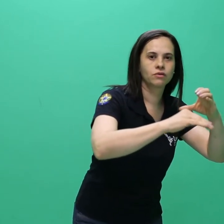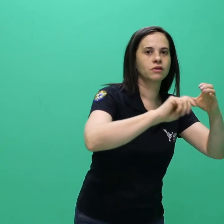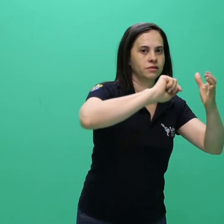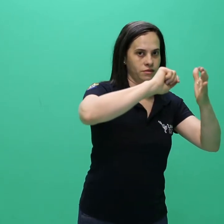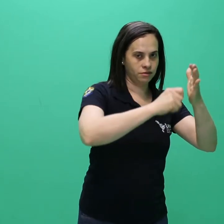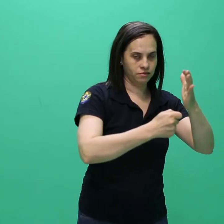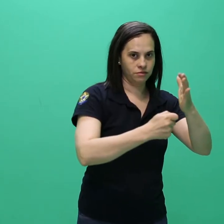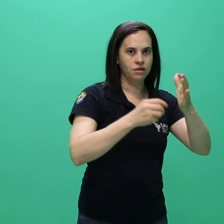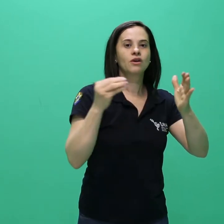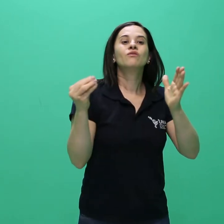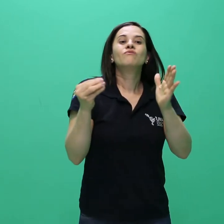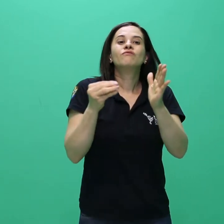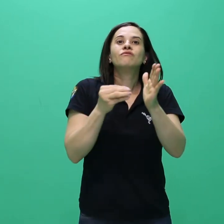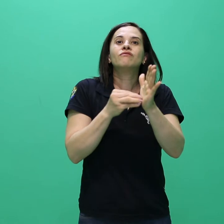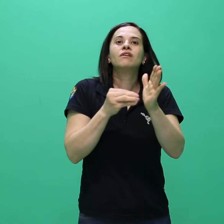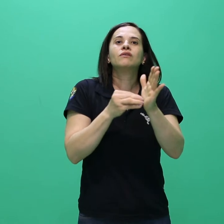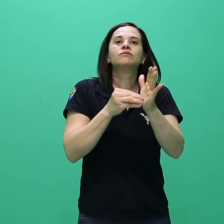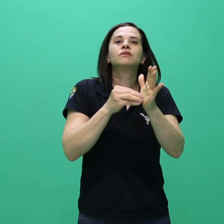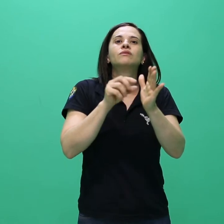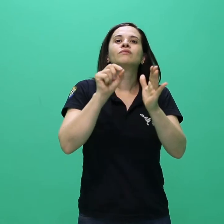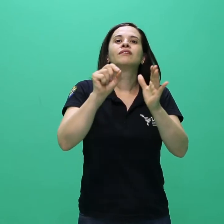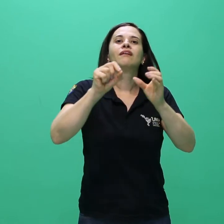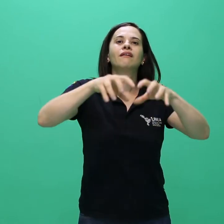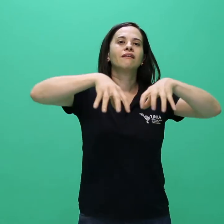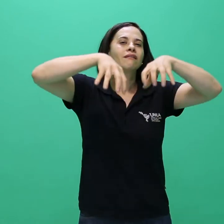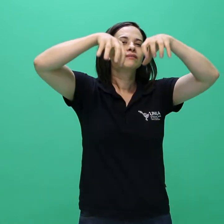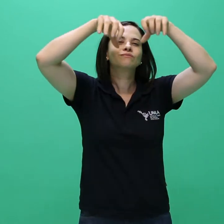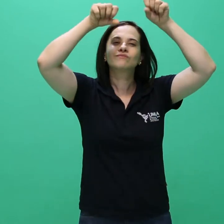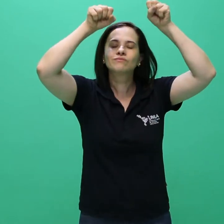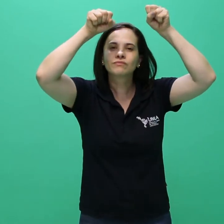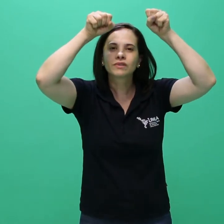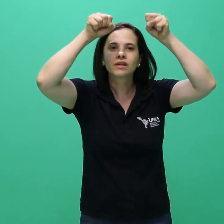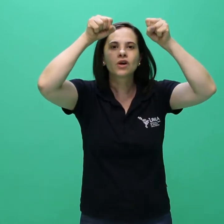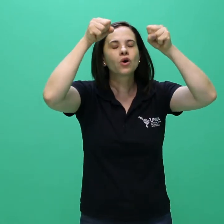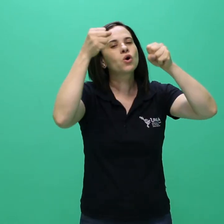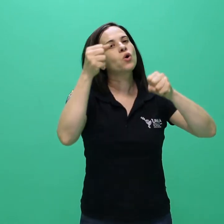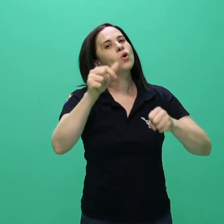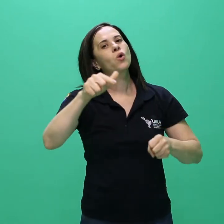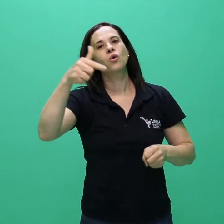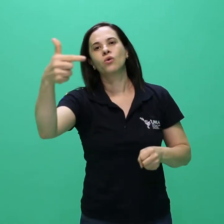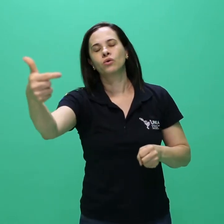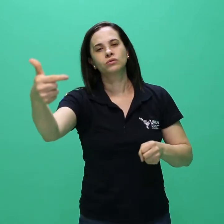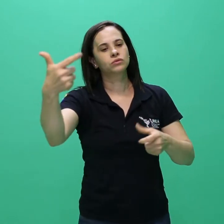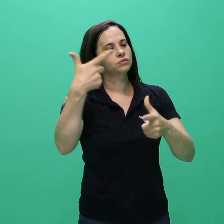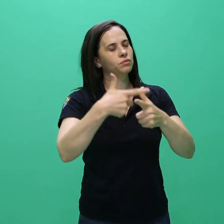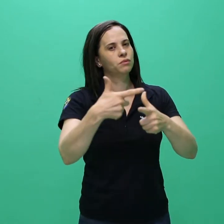elétrica, bem como outros fatores que impossibilitem a transferência de dados.